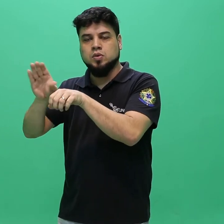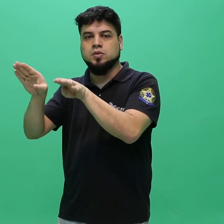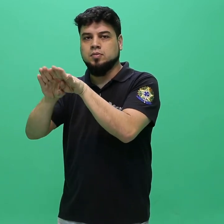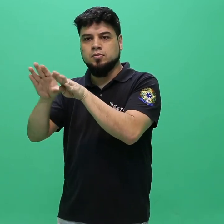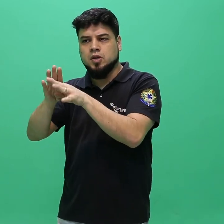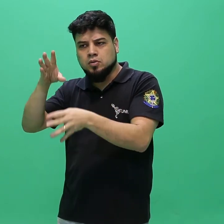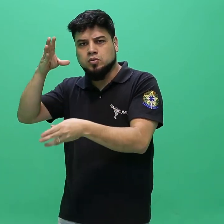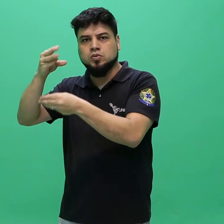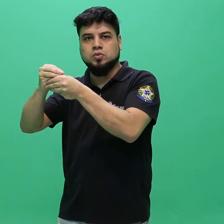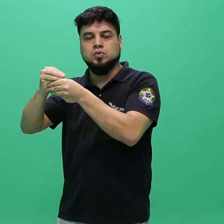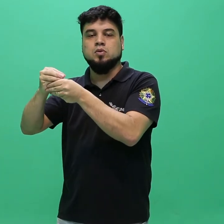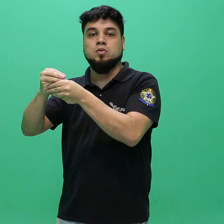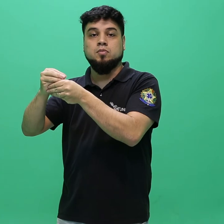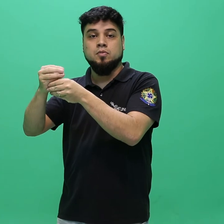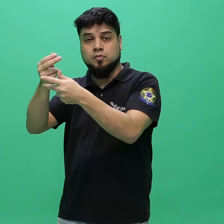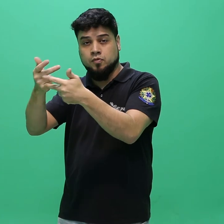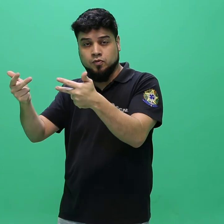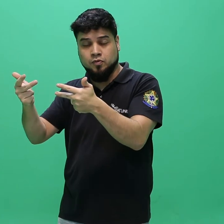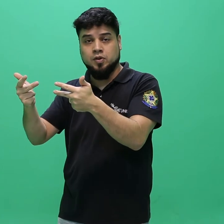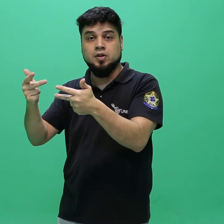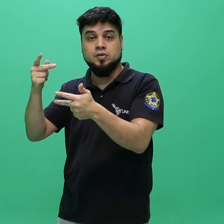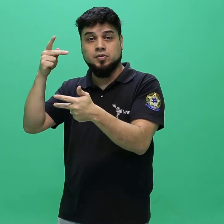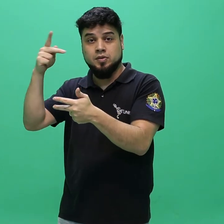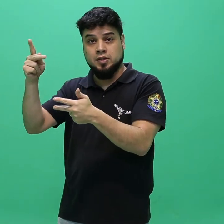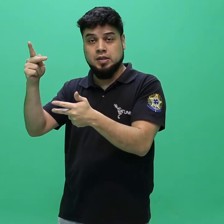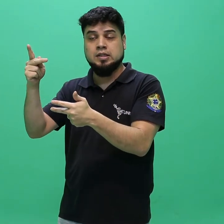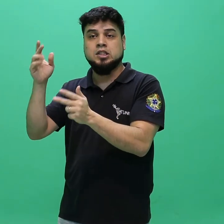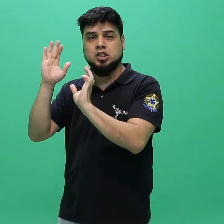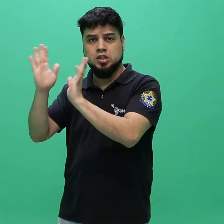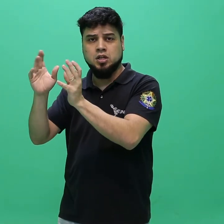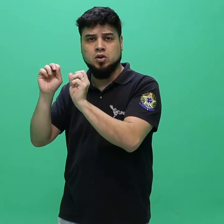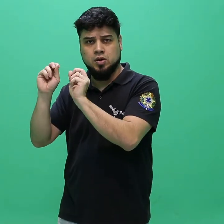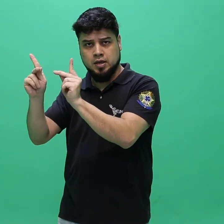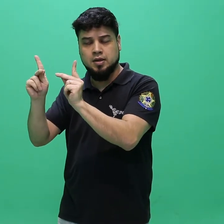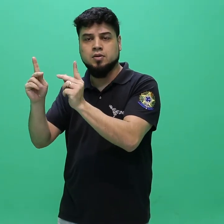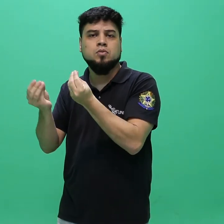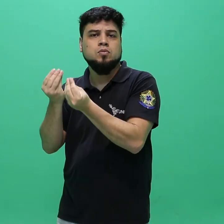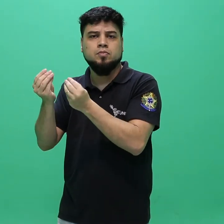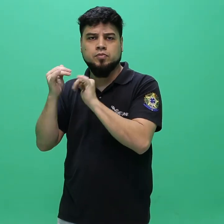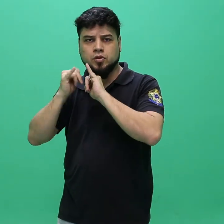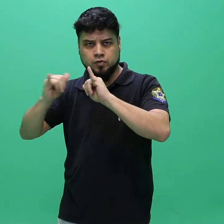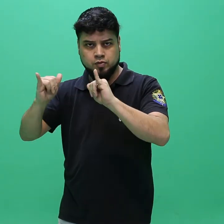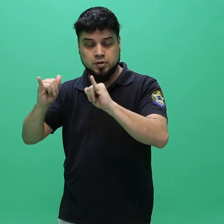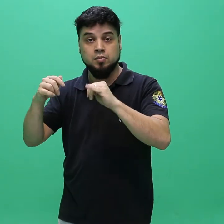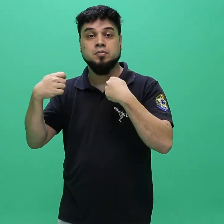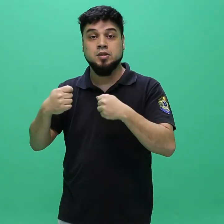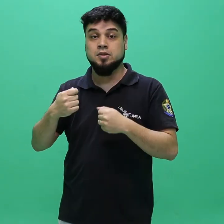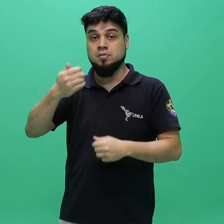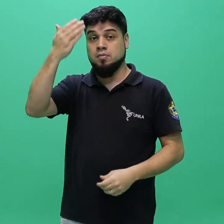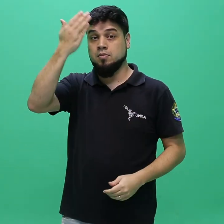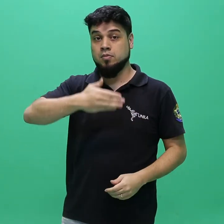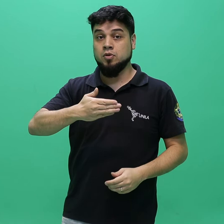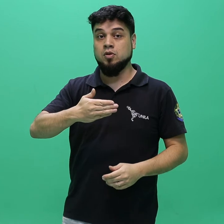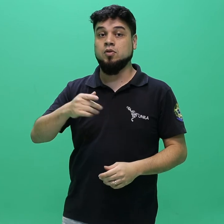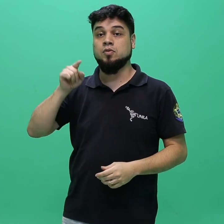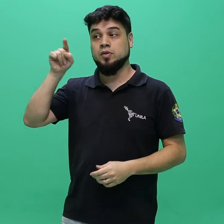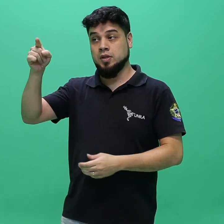deverão ser comprovadas por meio de declaração expedida pela instituição de